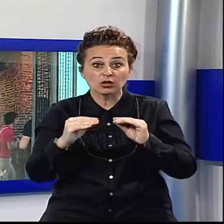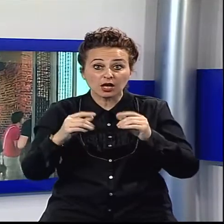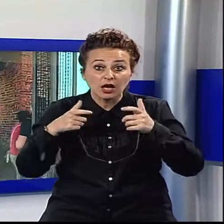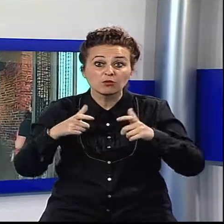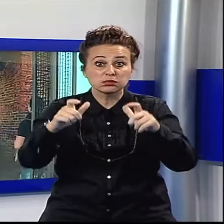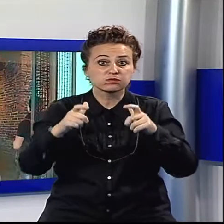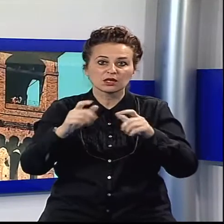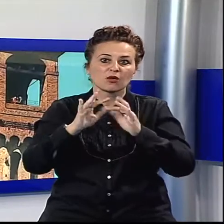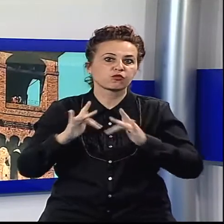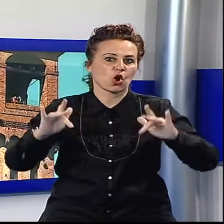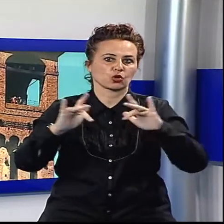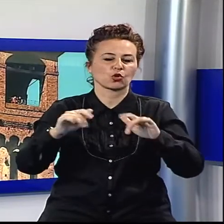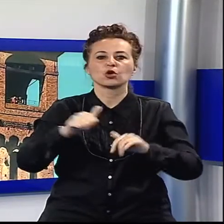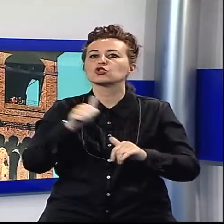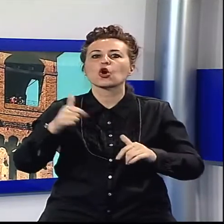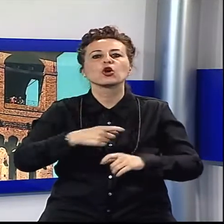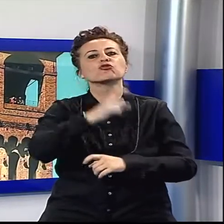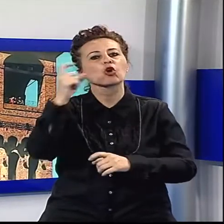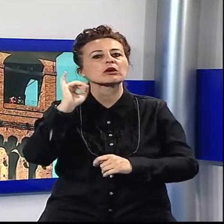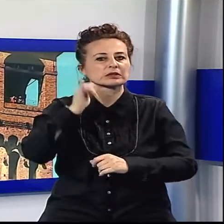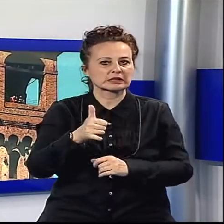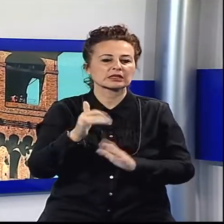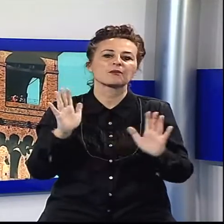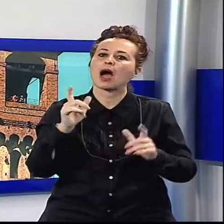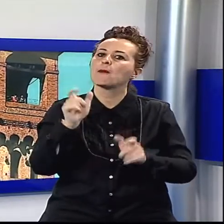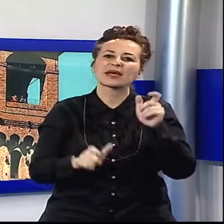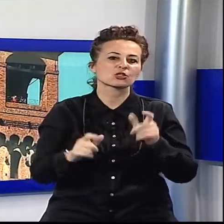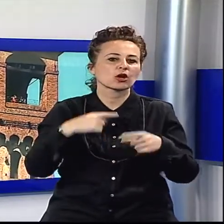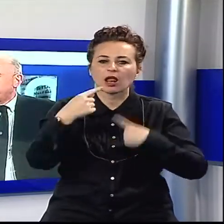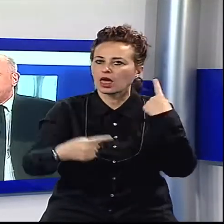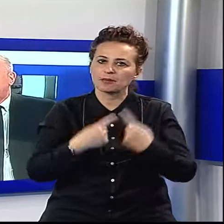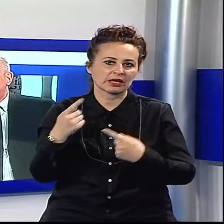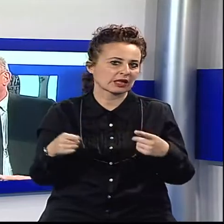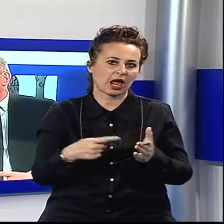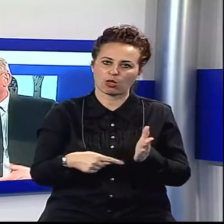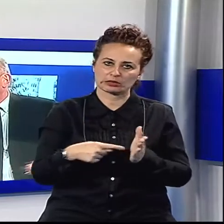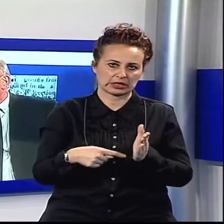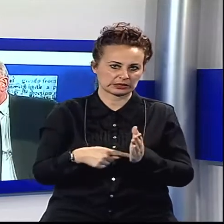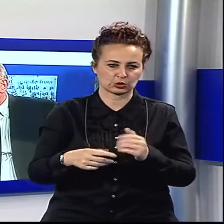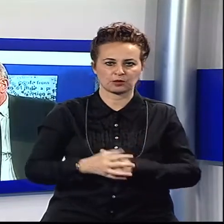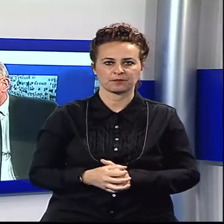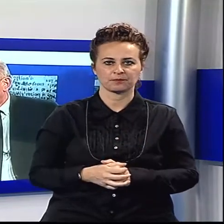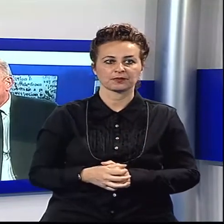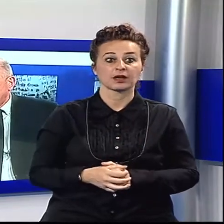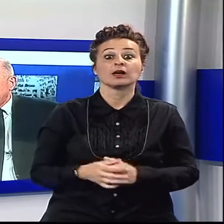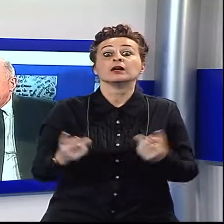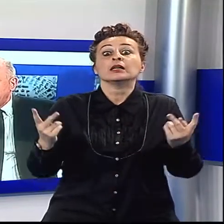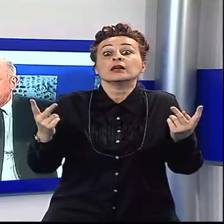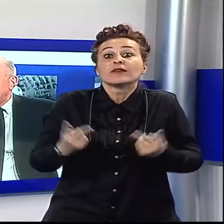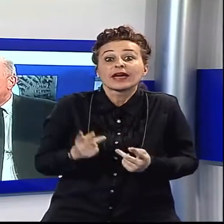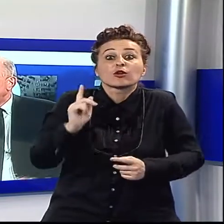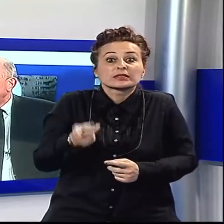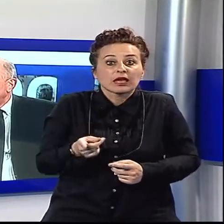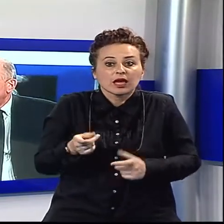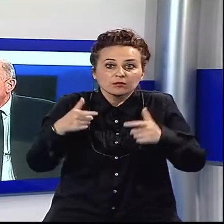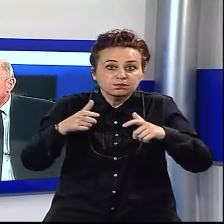sono solo di giorno, ma evidentemente non è bastato. Se poi tutto questo deve essere di estremo disturbo e dobbiamo